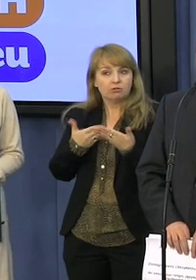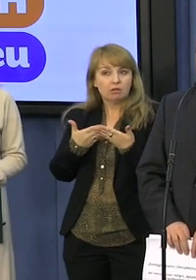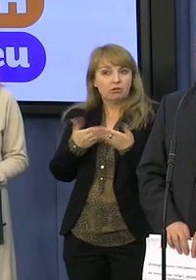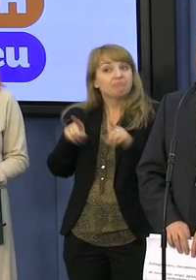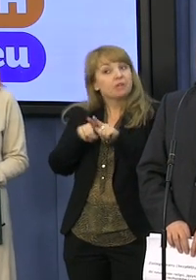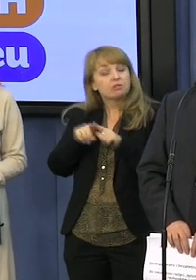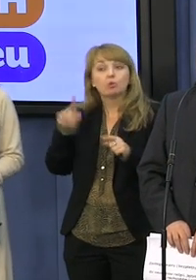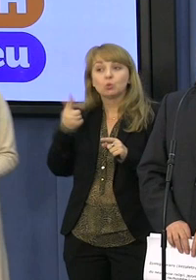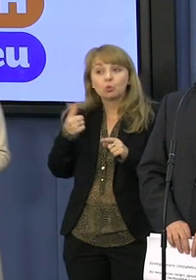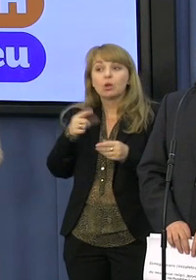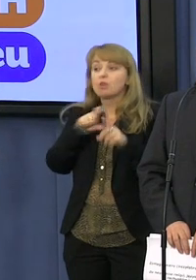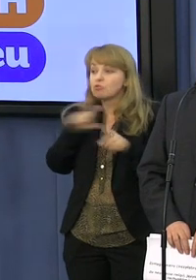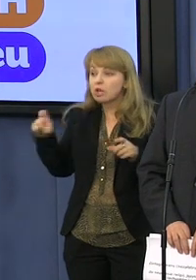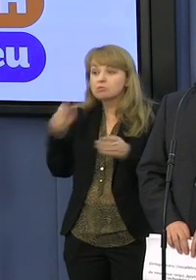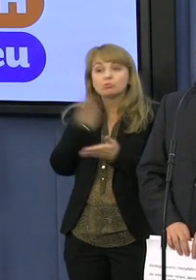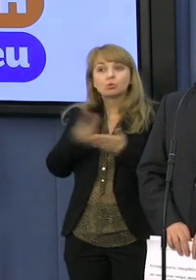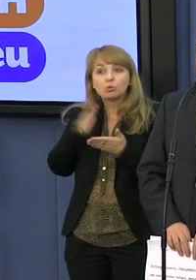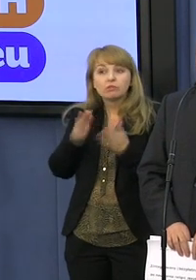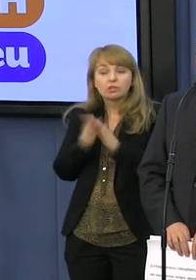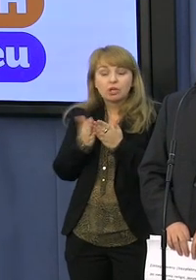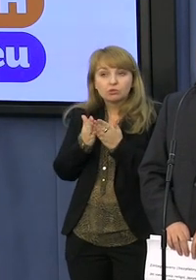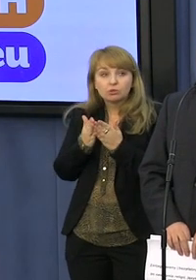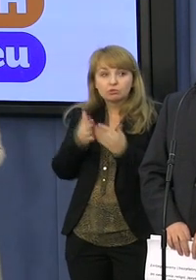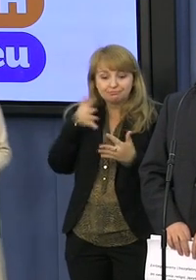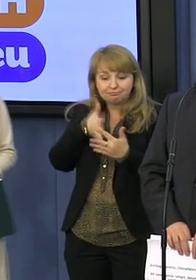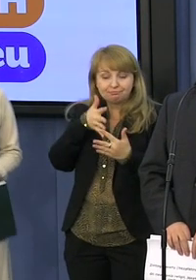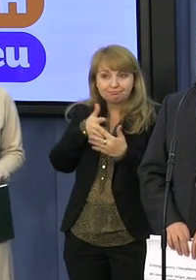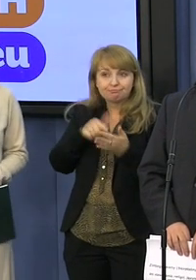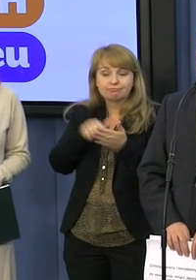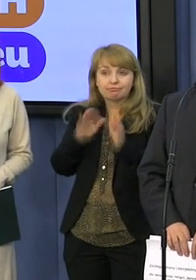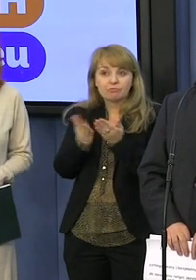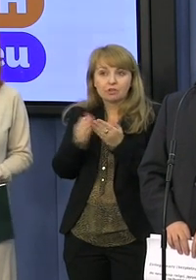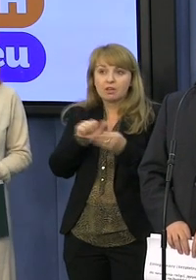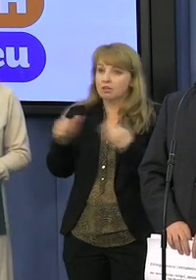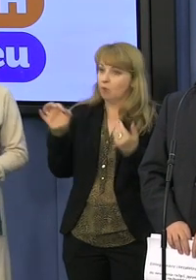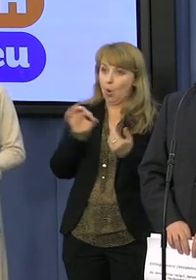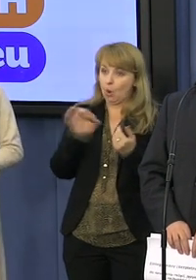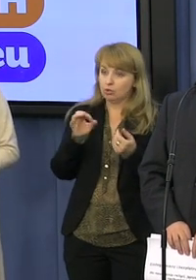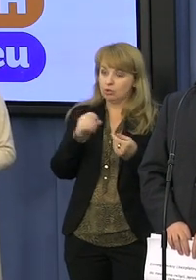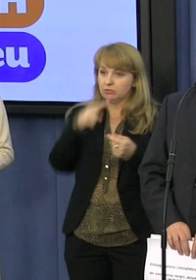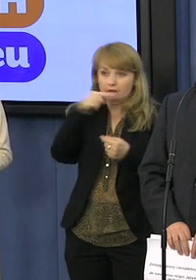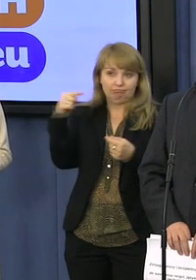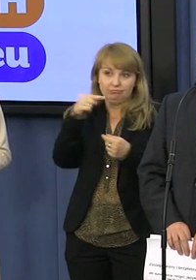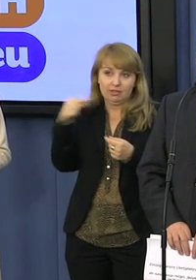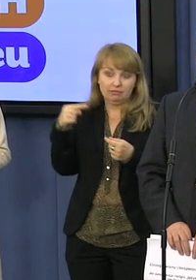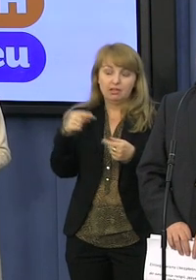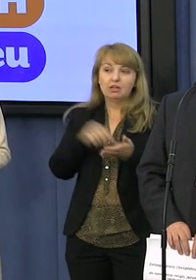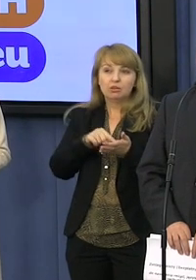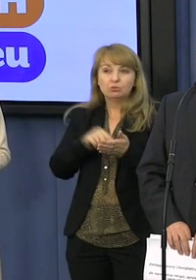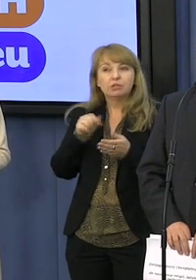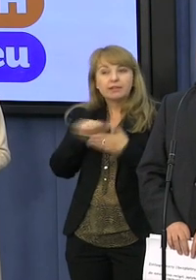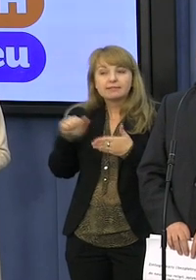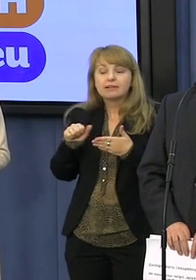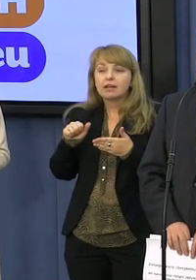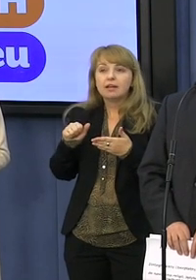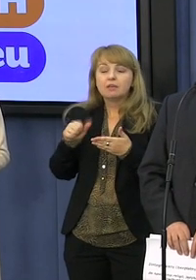podręcznika i tutaj znów merytoryczna ocena Biuro Analiz Sejmowych jest drudgocąca, ponieważ nie